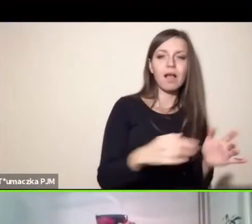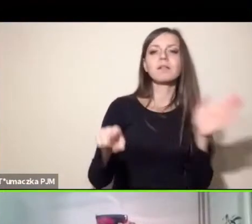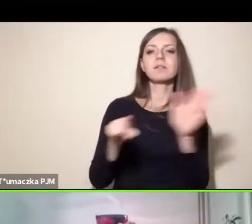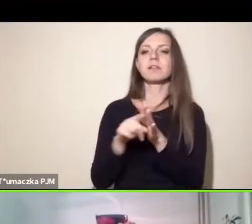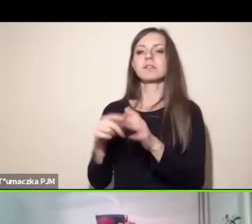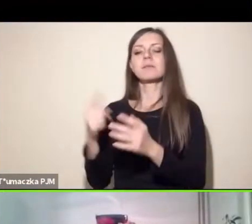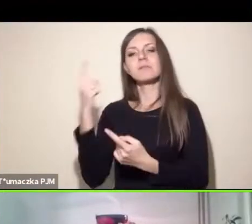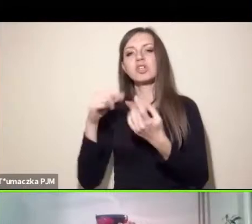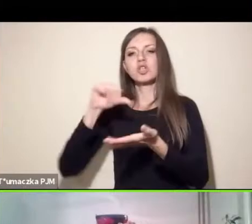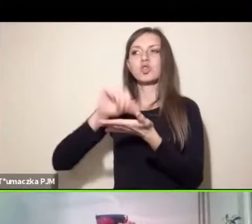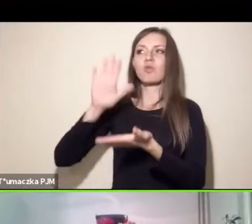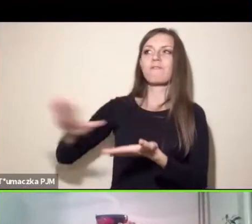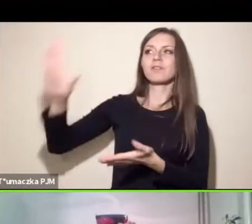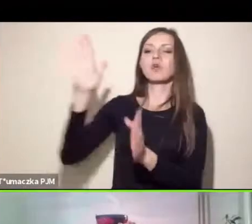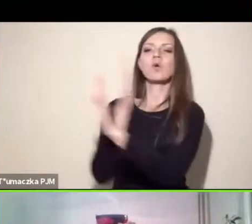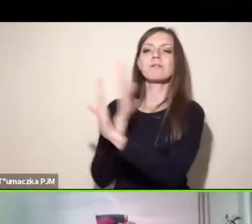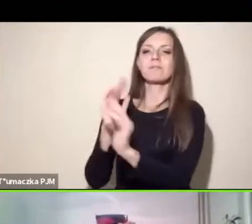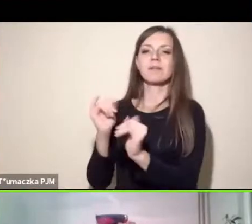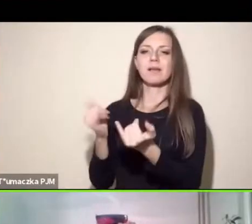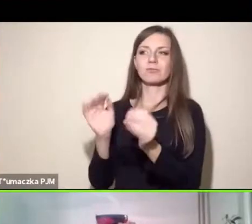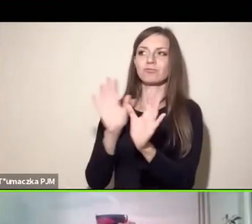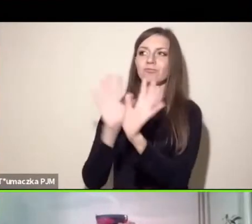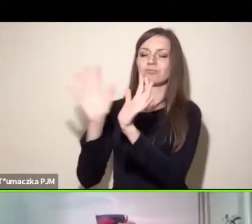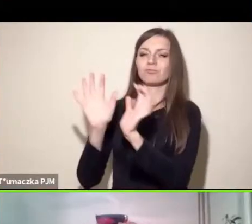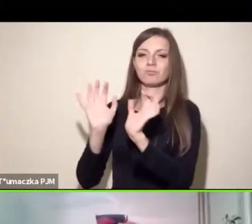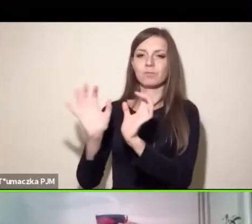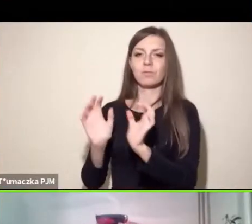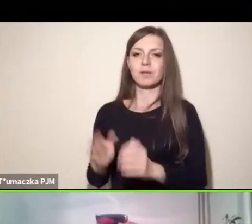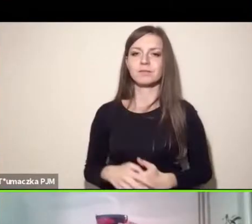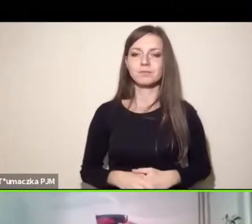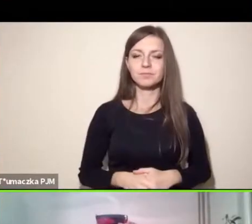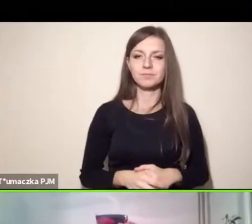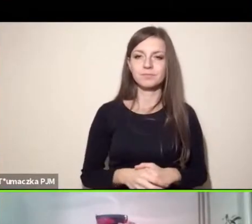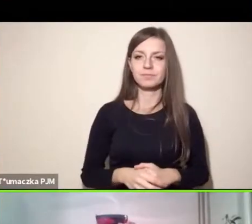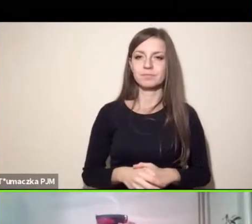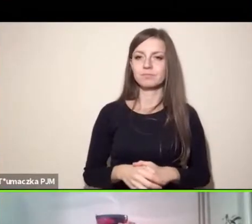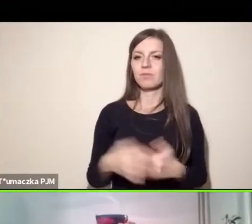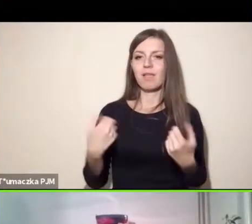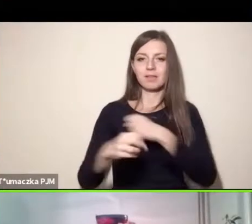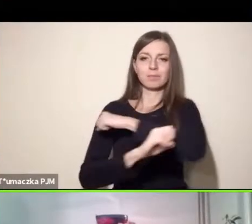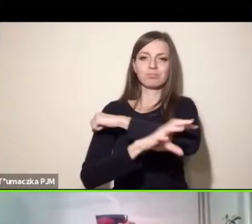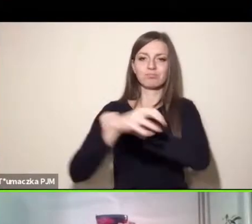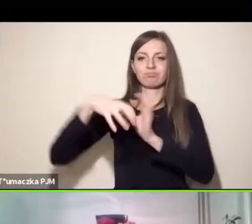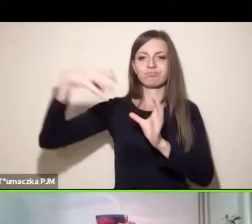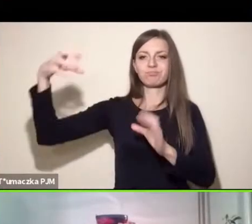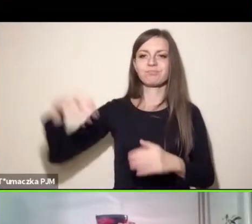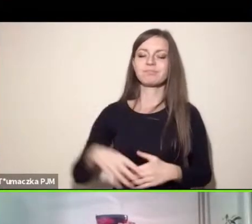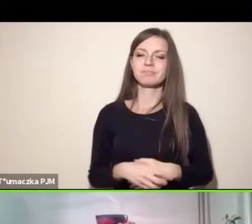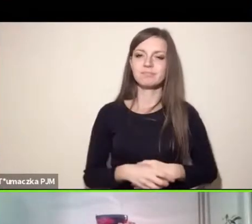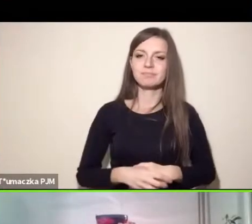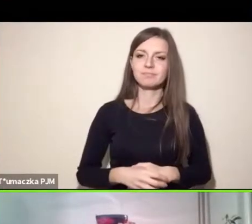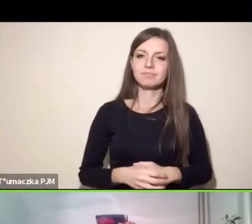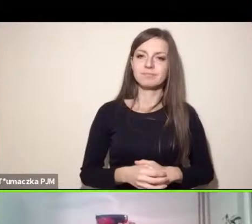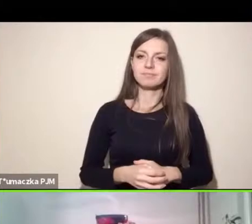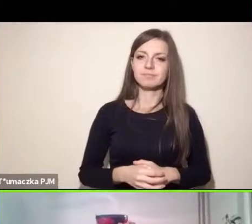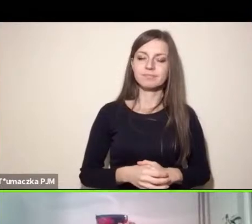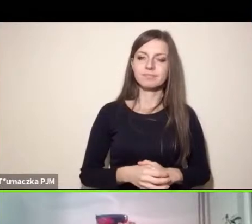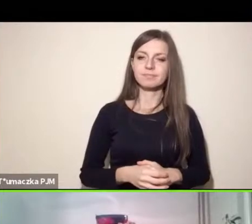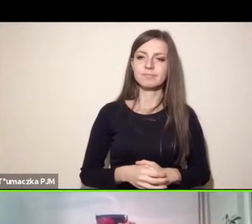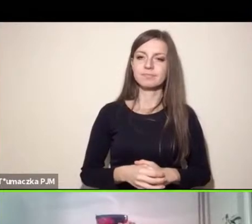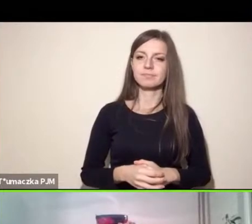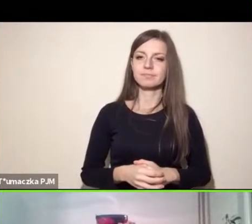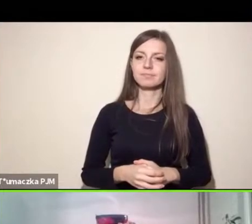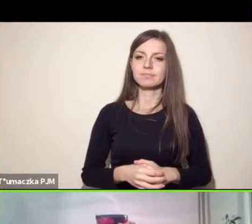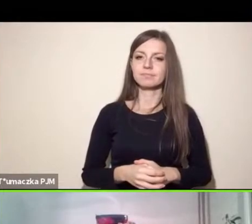też związana z niskim emisją szkodliwych substancji